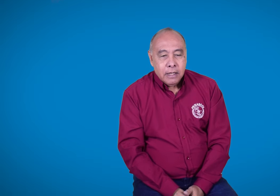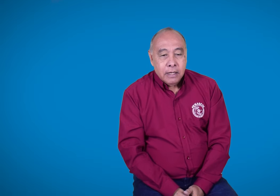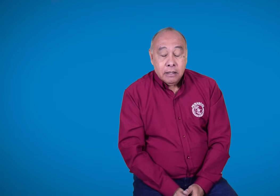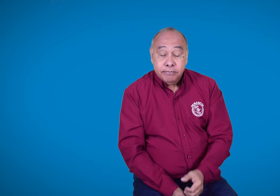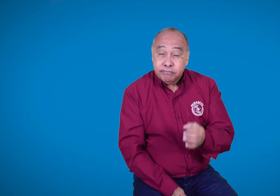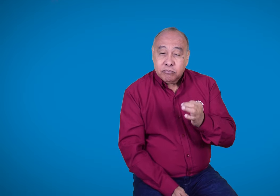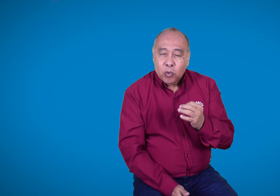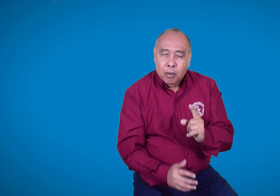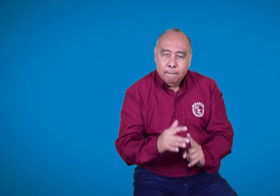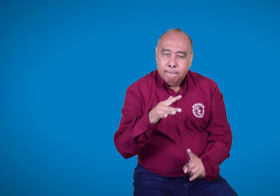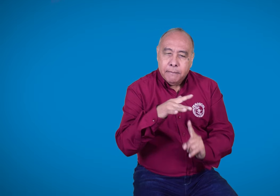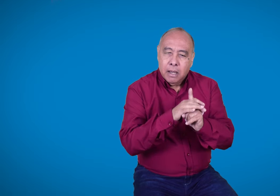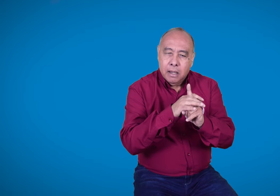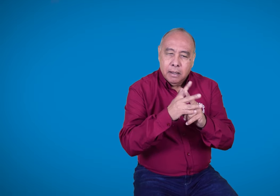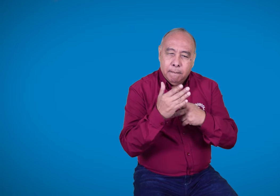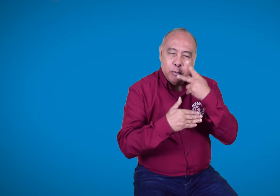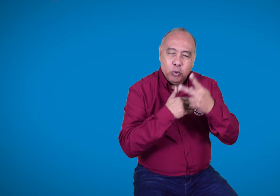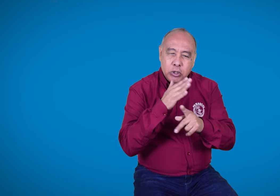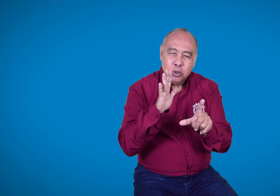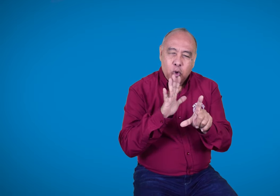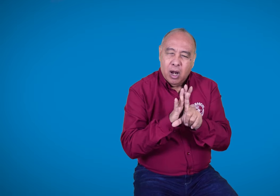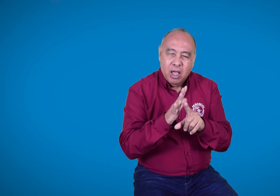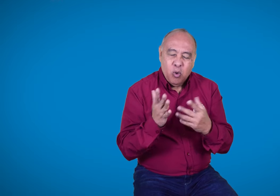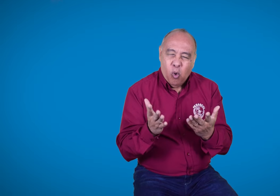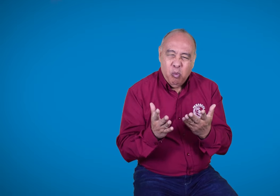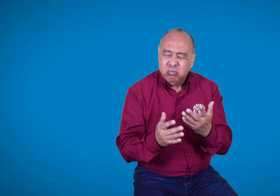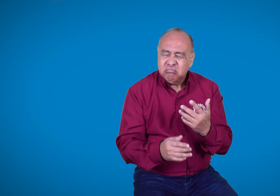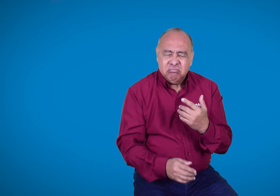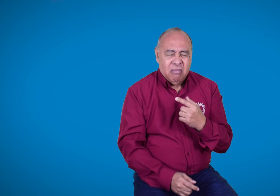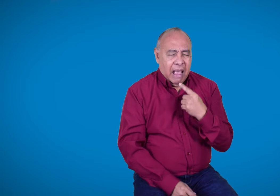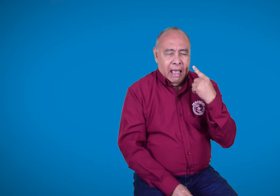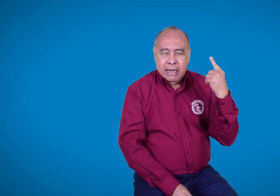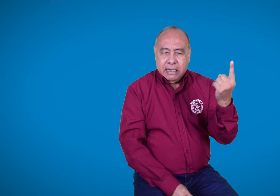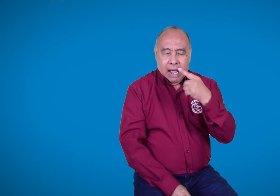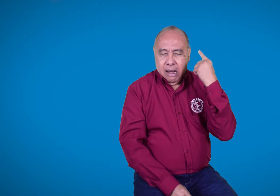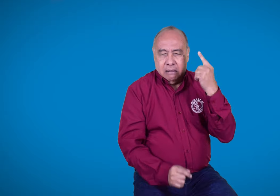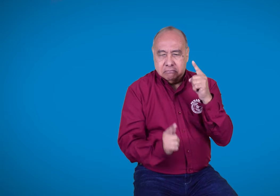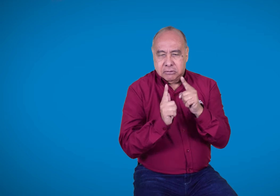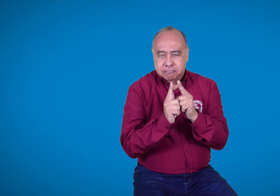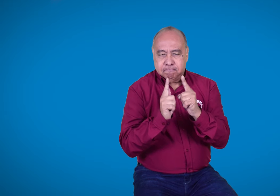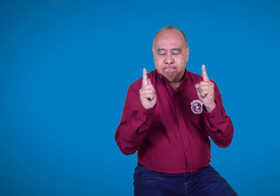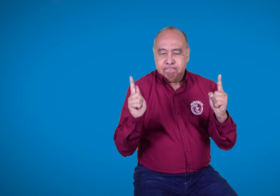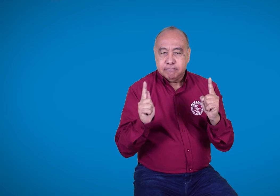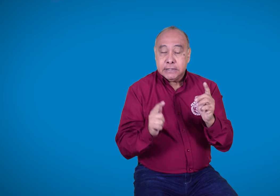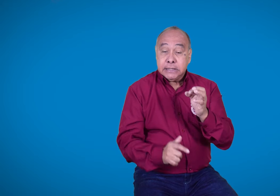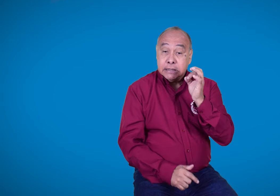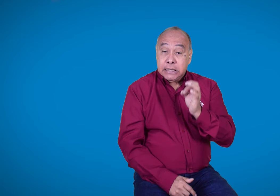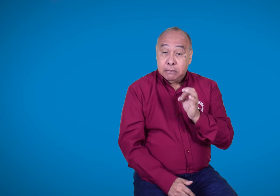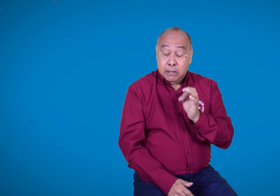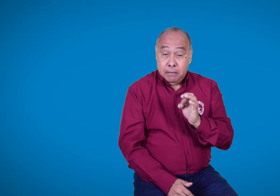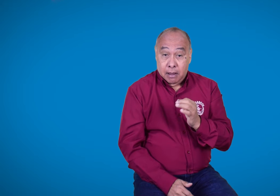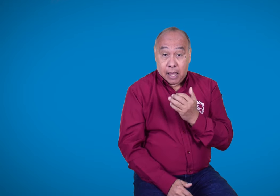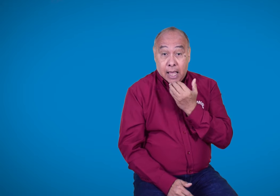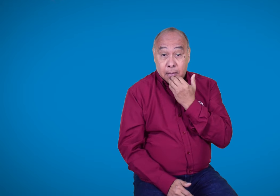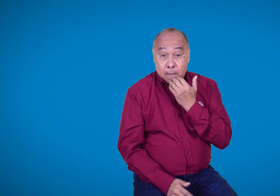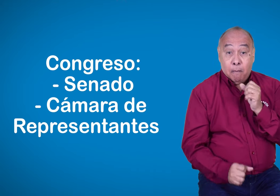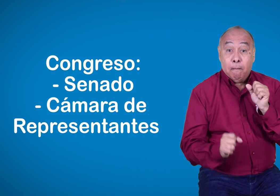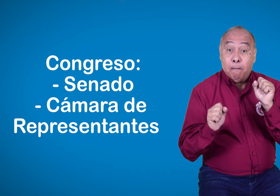Empezaré con la explicación de cómo surge un proyecto de ley. La idea inicial puede surgir desde el Congreso,